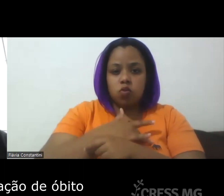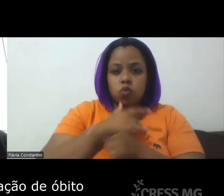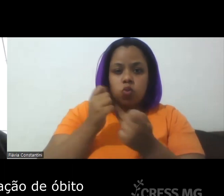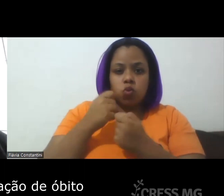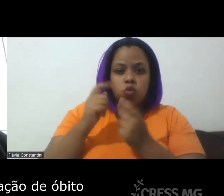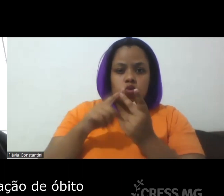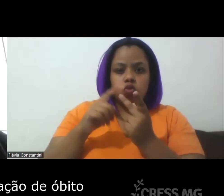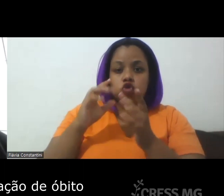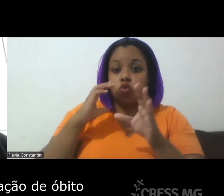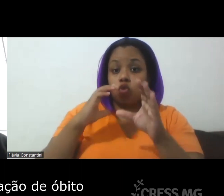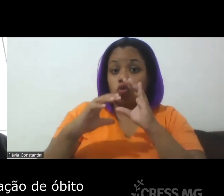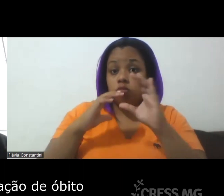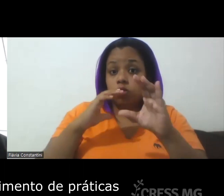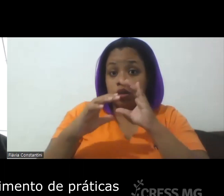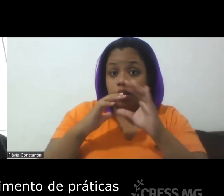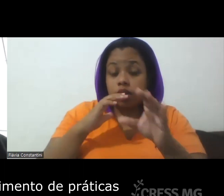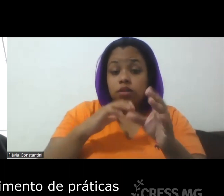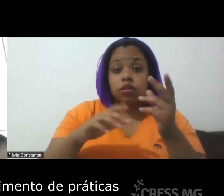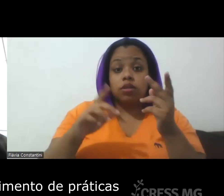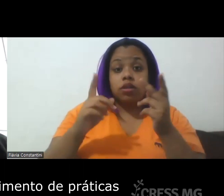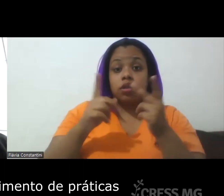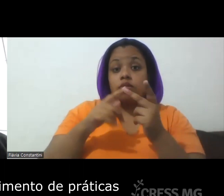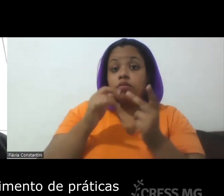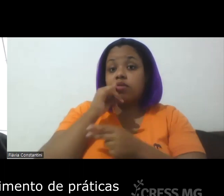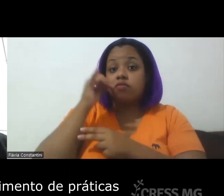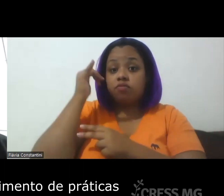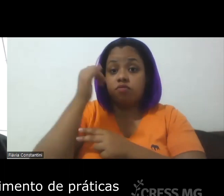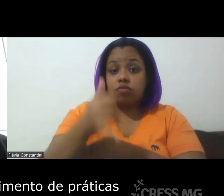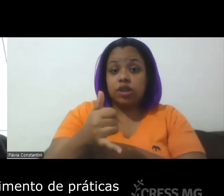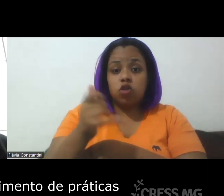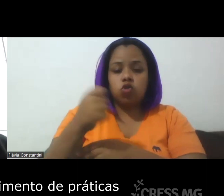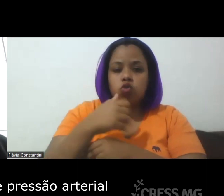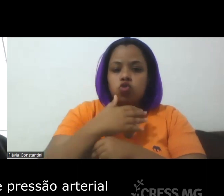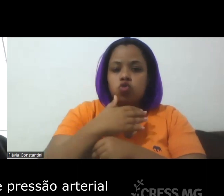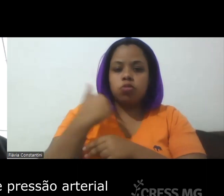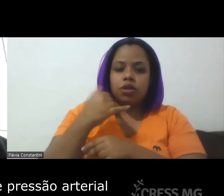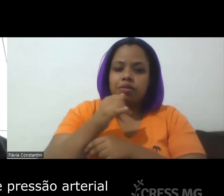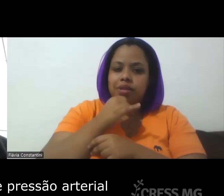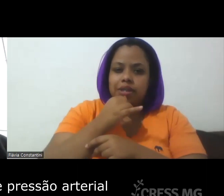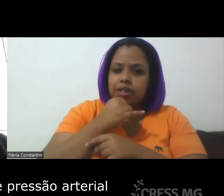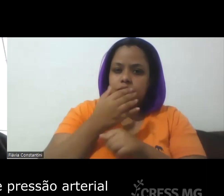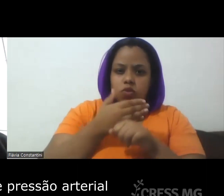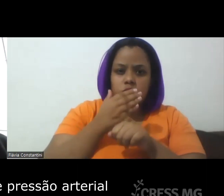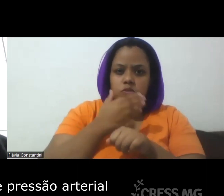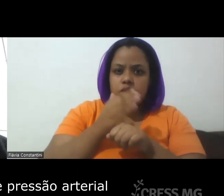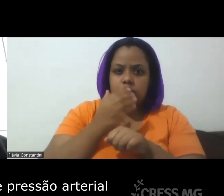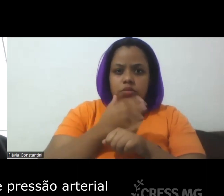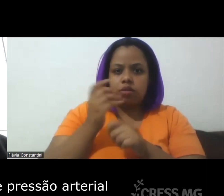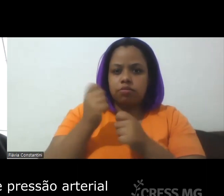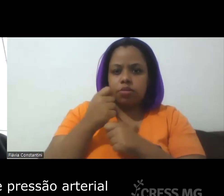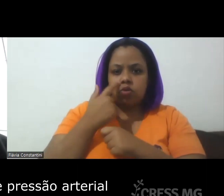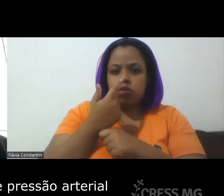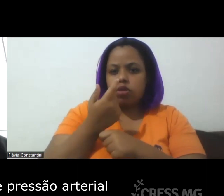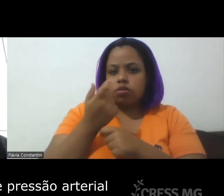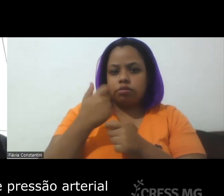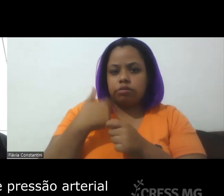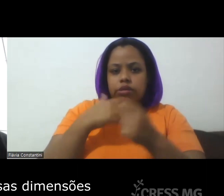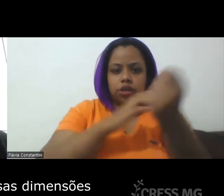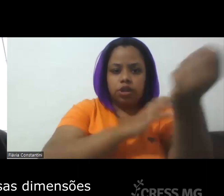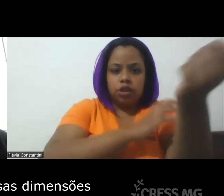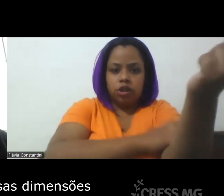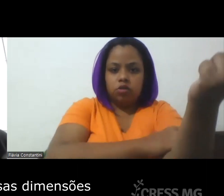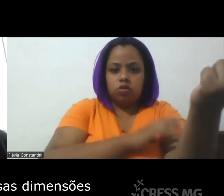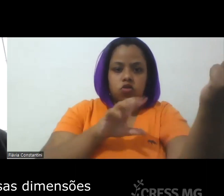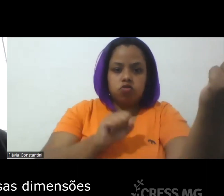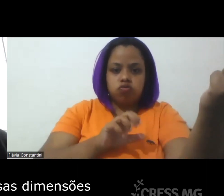a comunicação de óbito né pra desenvolvimento de práticas né de aferição de pressão arterial